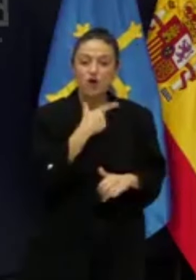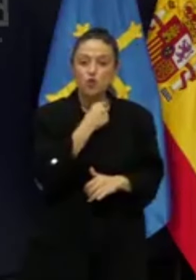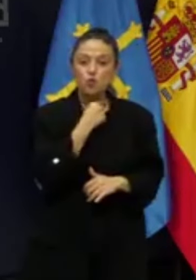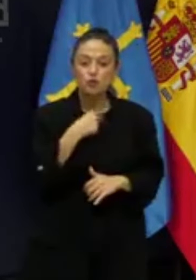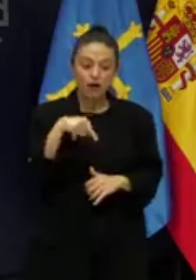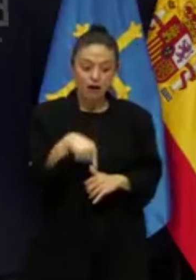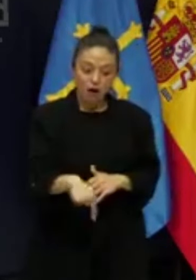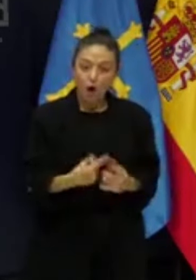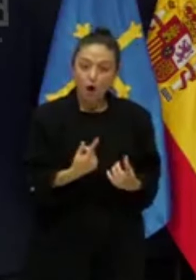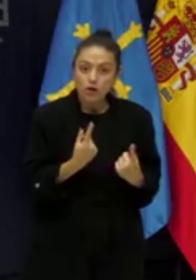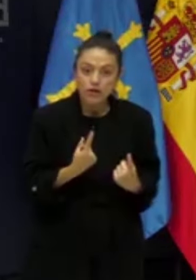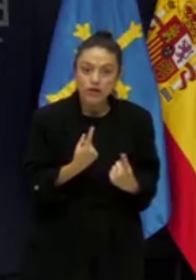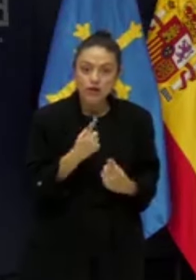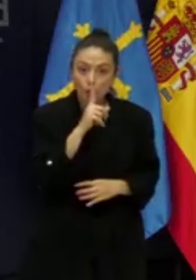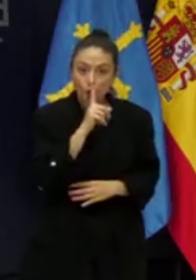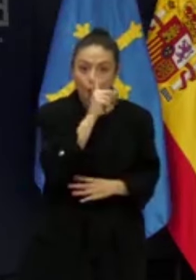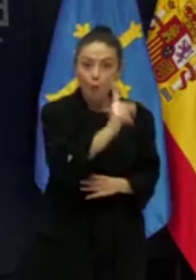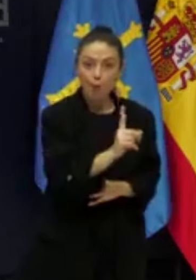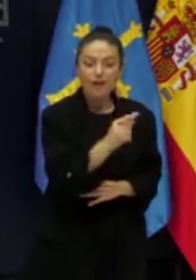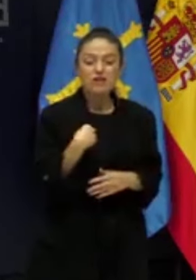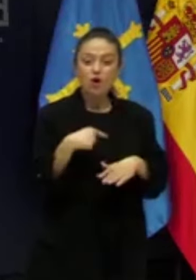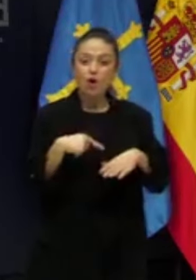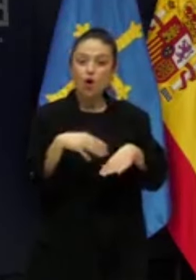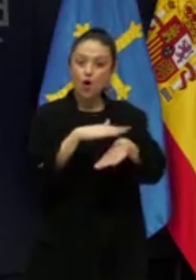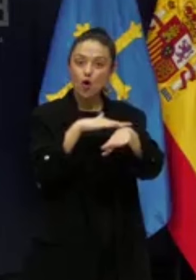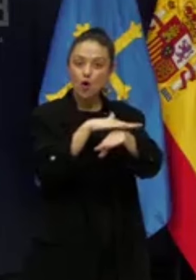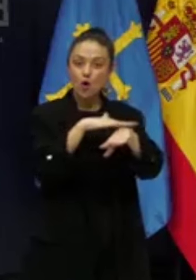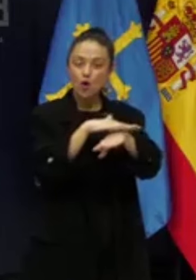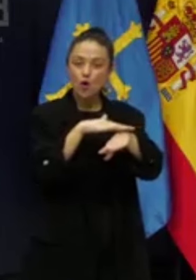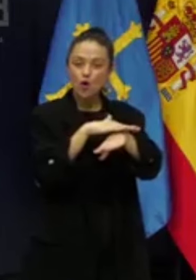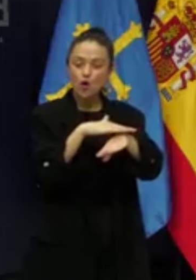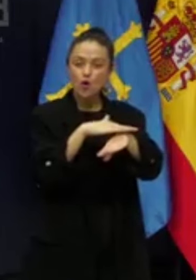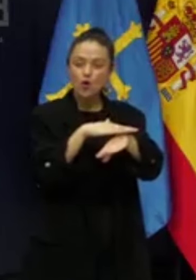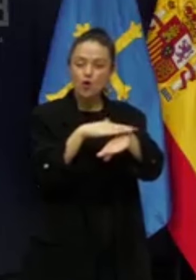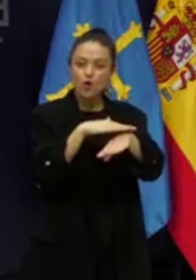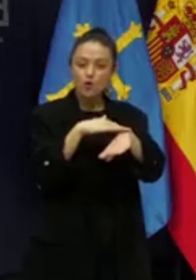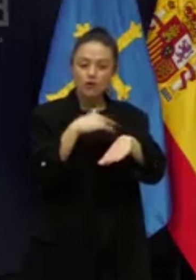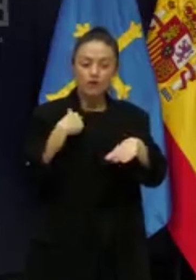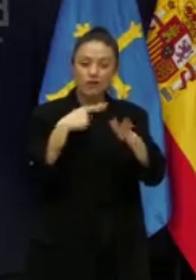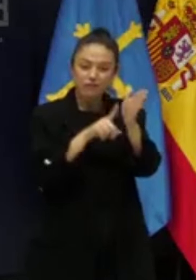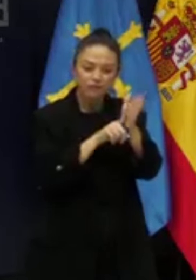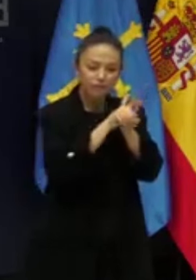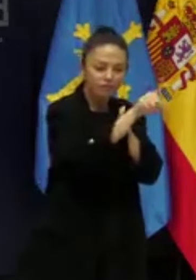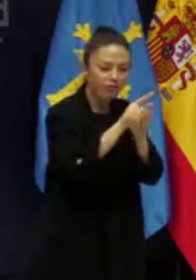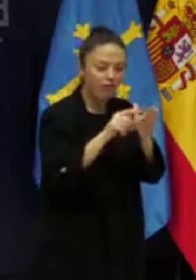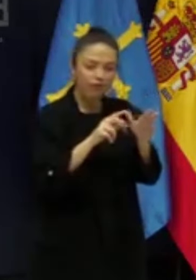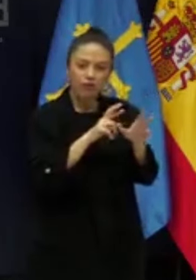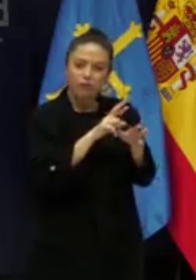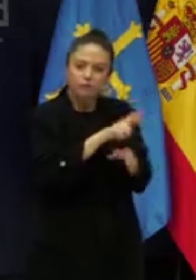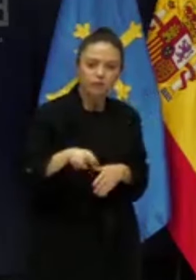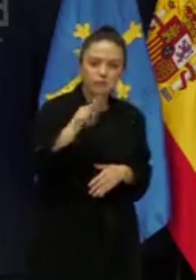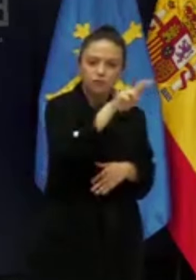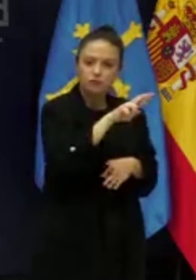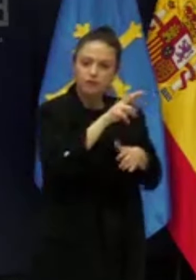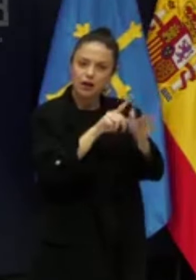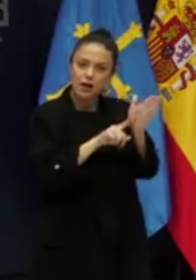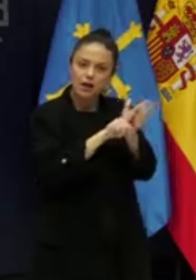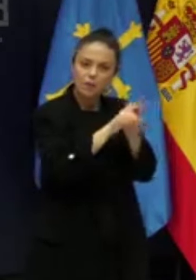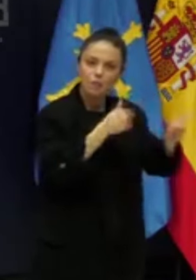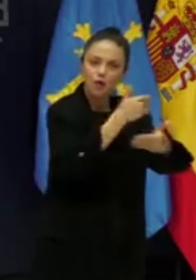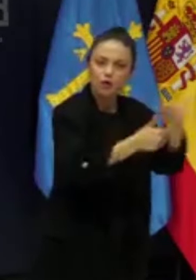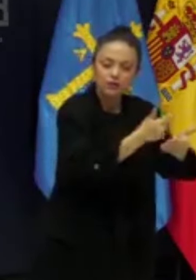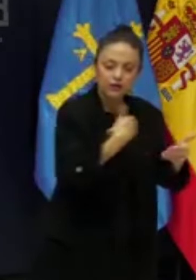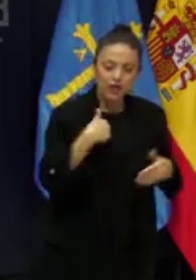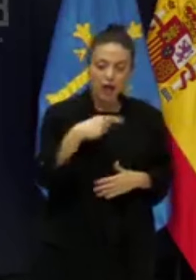cumple el primer año desde que el Consejo de Gobierno que presido de este Gobierno de Unidad Progresista y Reformista se reunía por primera vez. Nos